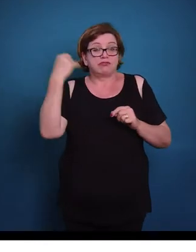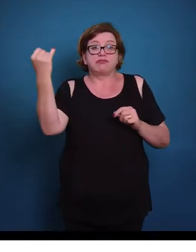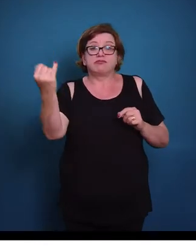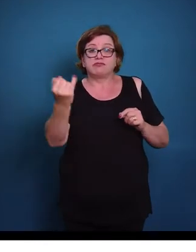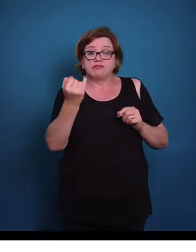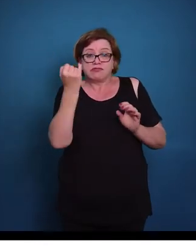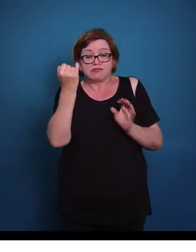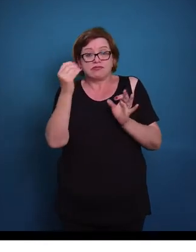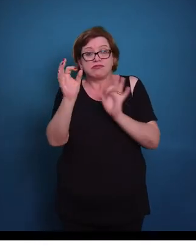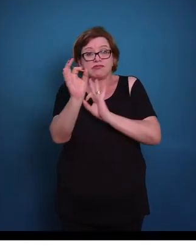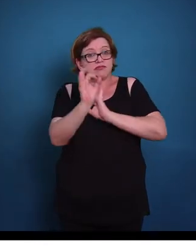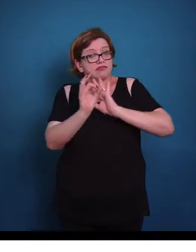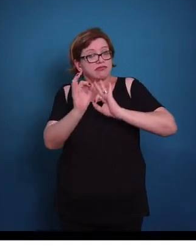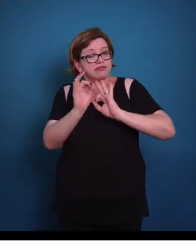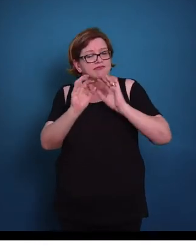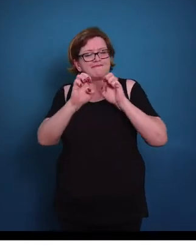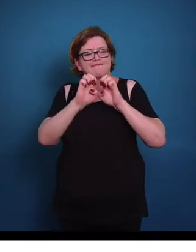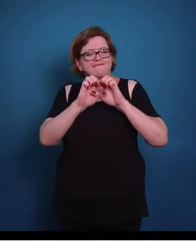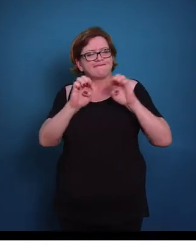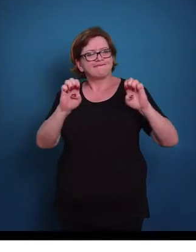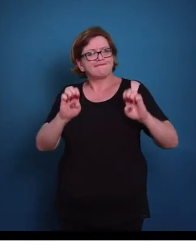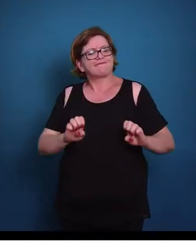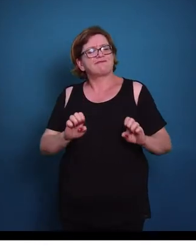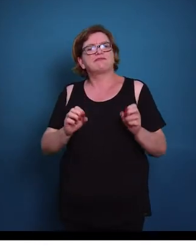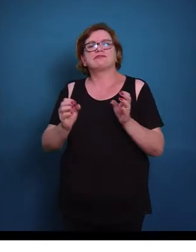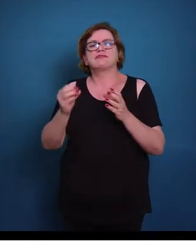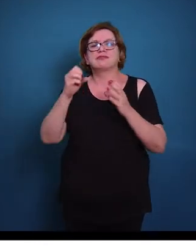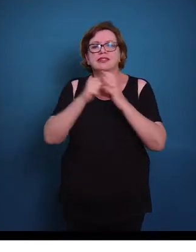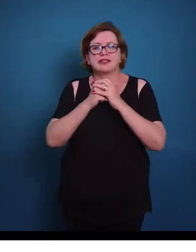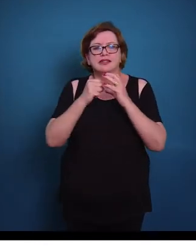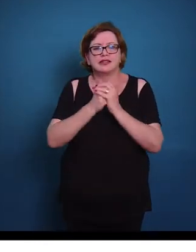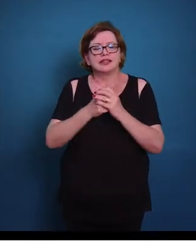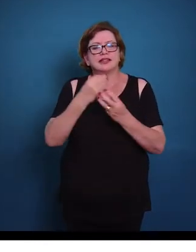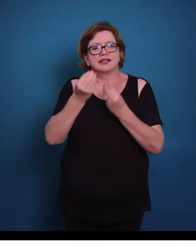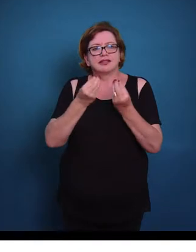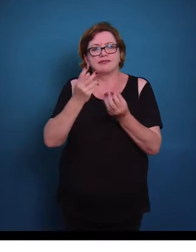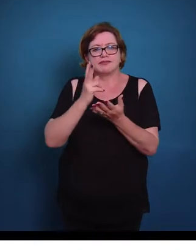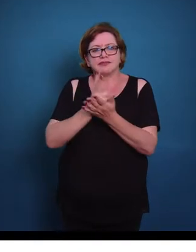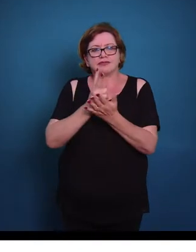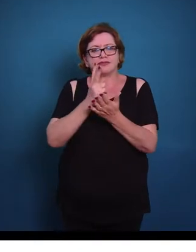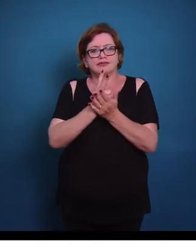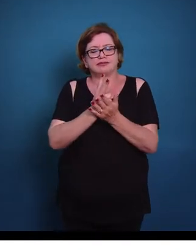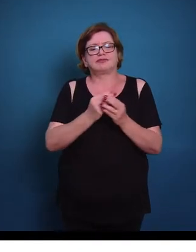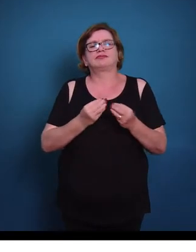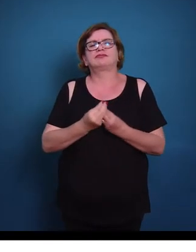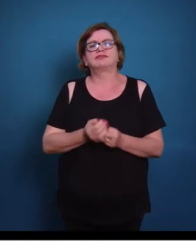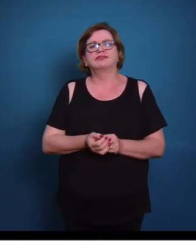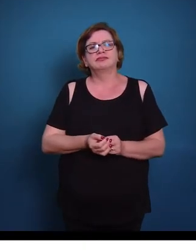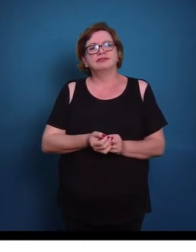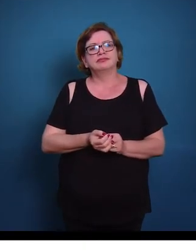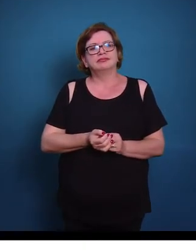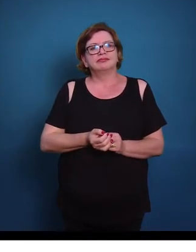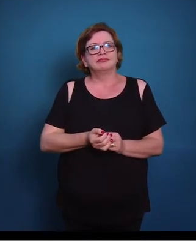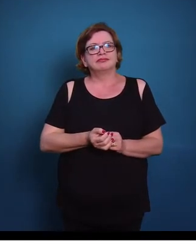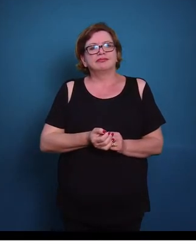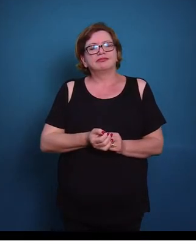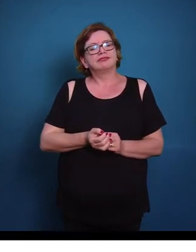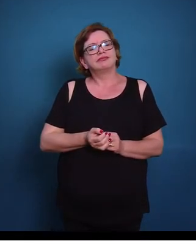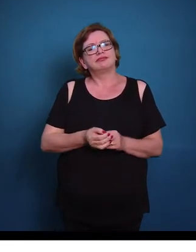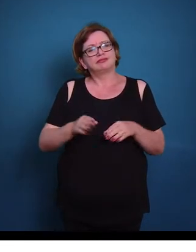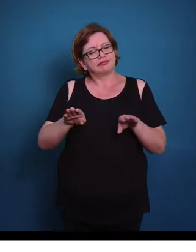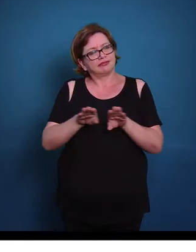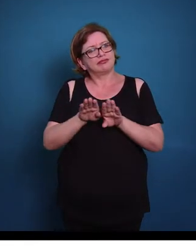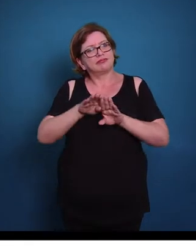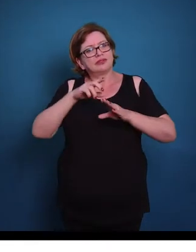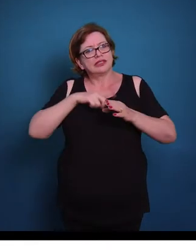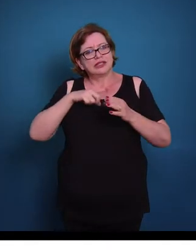para dar estrutura para as células. Então elas vão formar uma rede que vai estruturar os órgãos. Nós